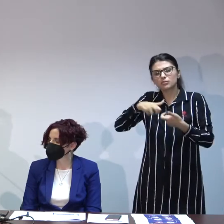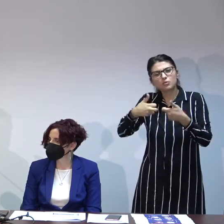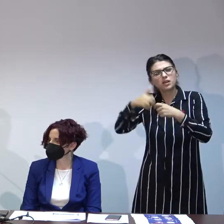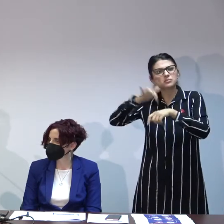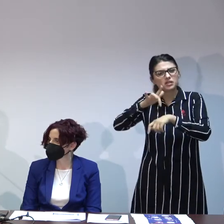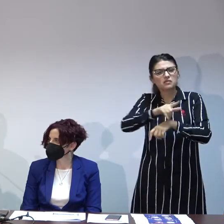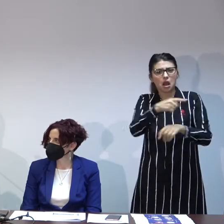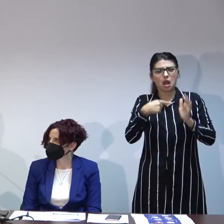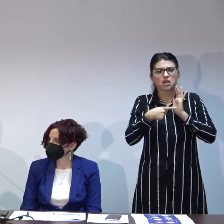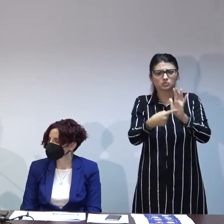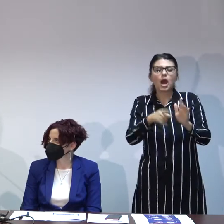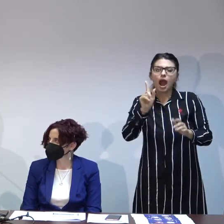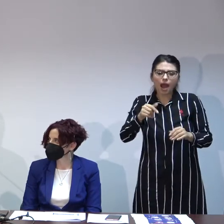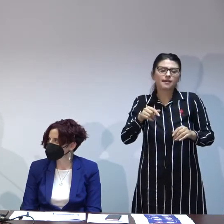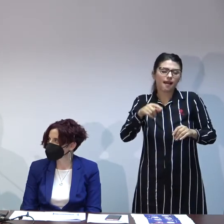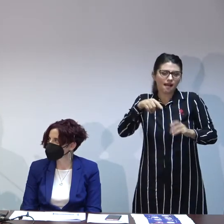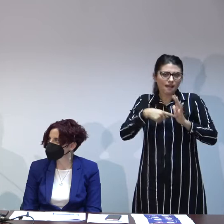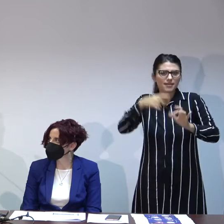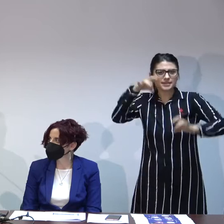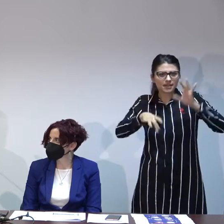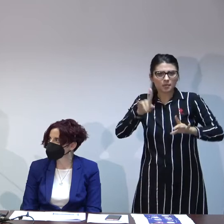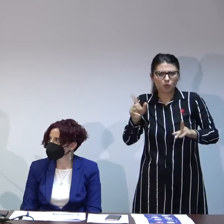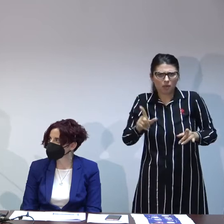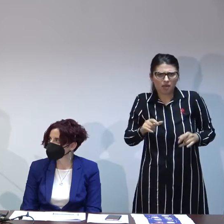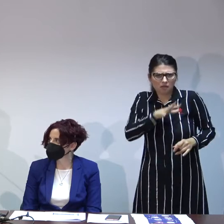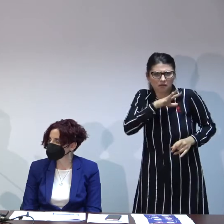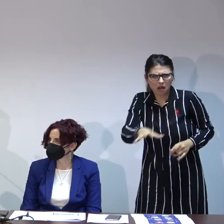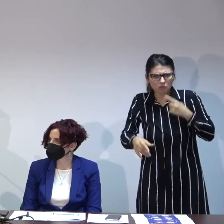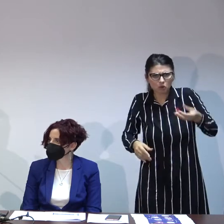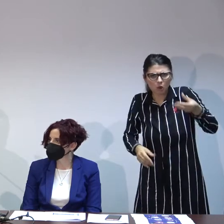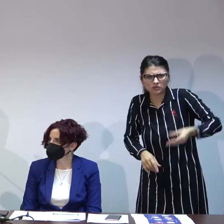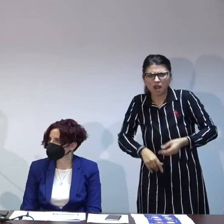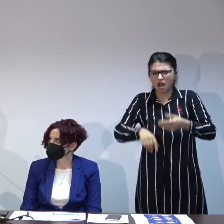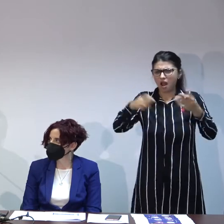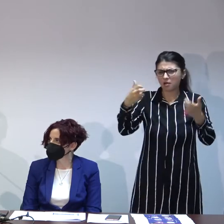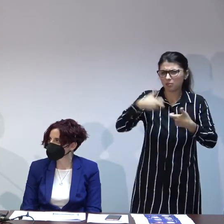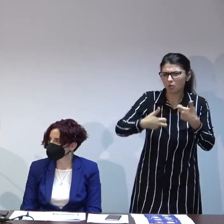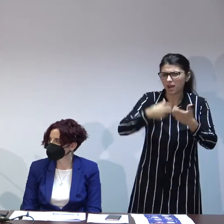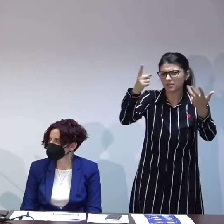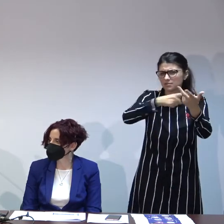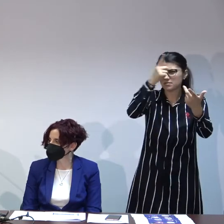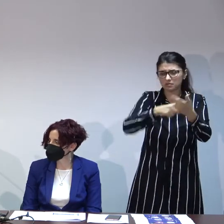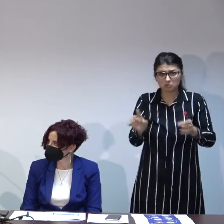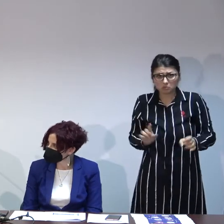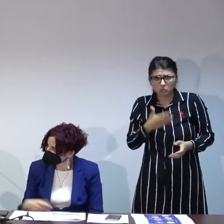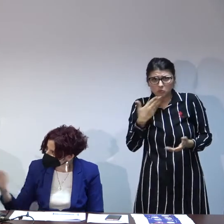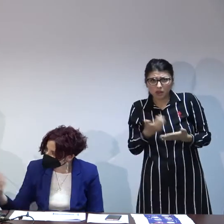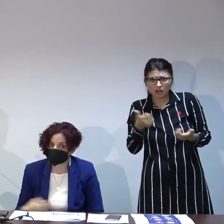nu fie neapărat prezintă niște semne dar nu este ceea ce scria în analizile medicale și etnia